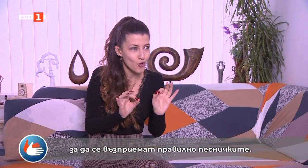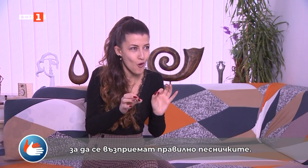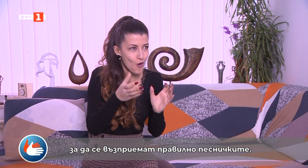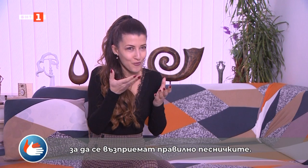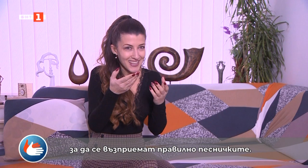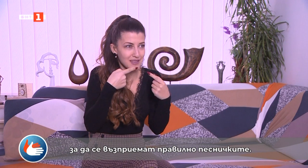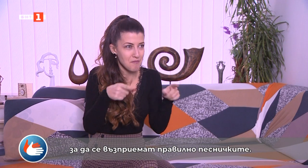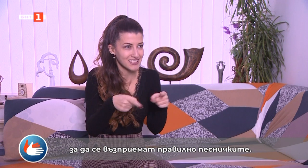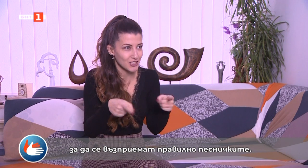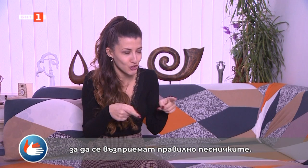песничките.